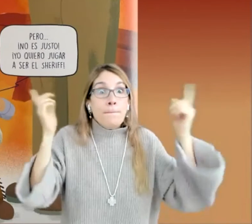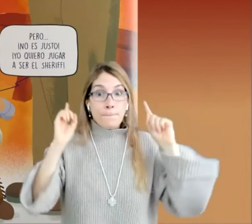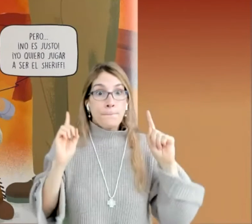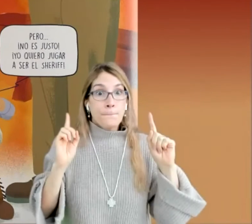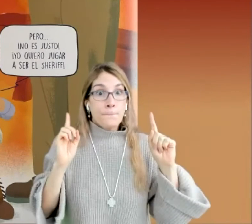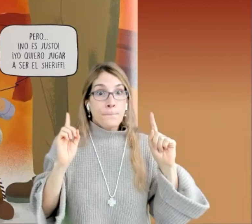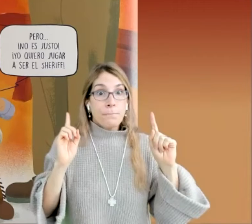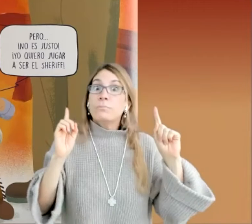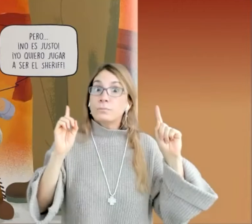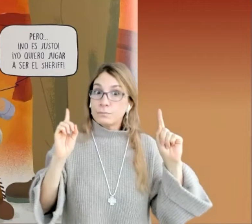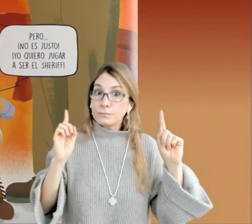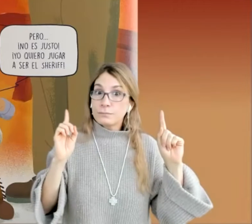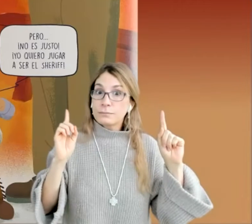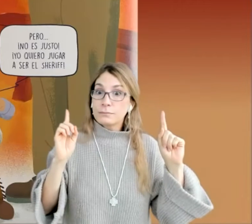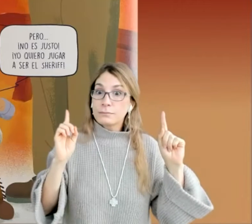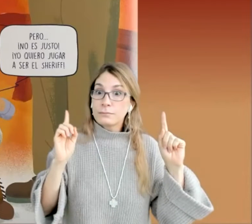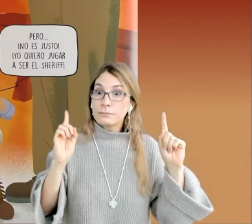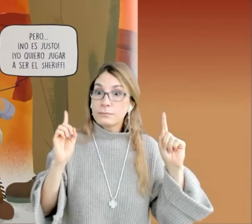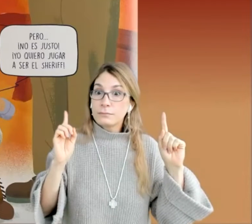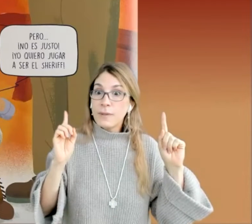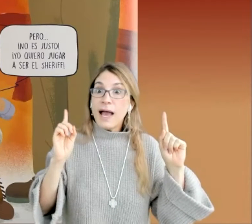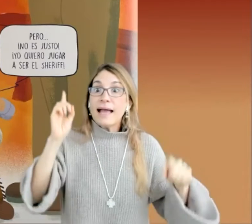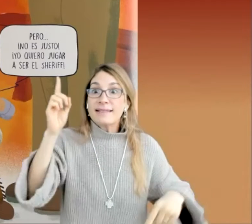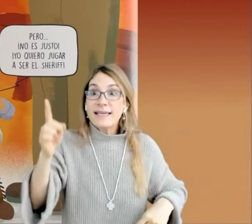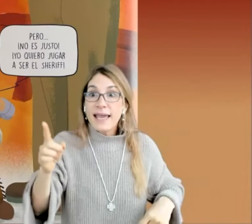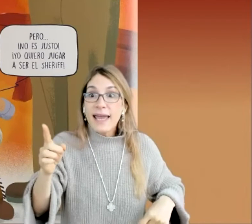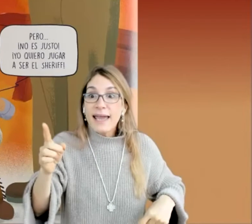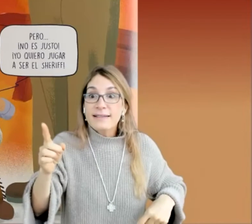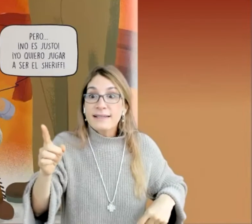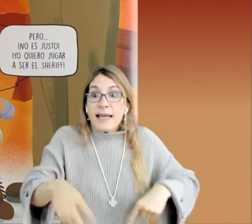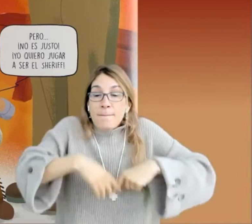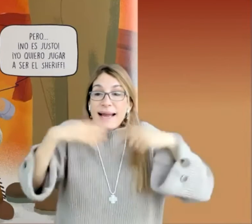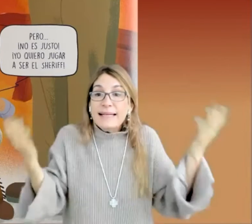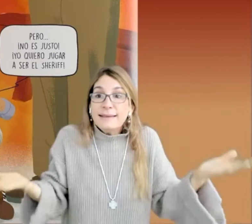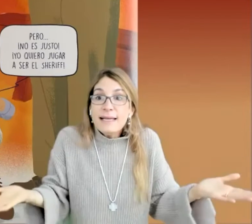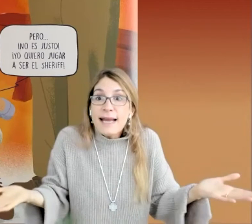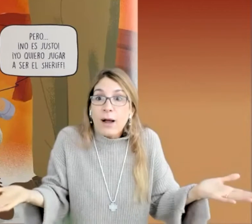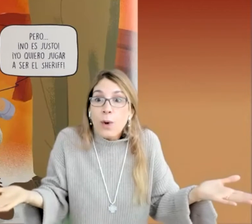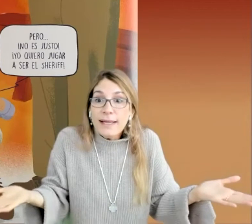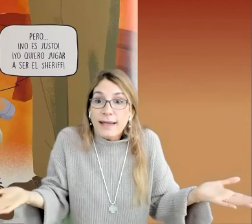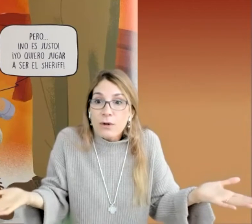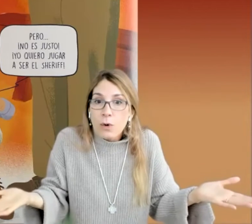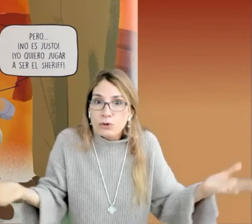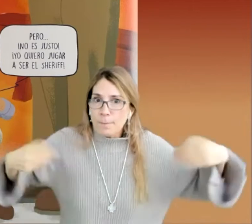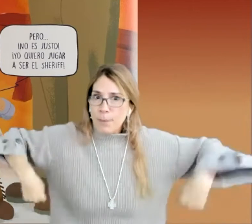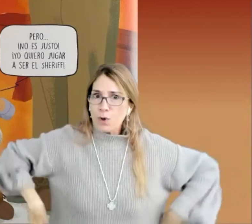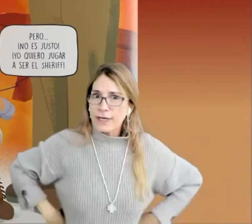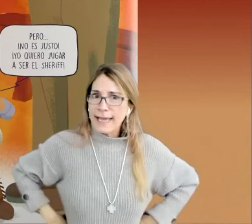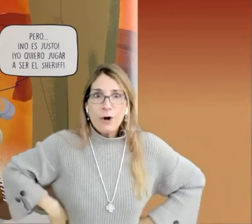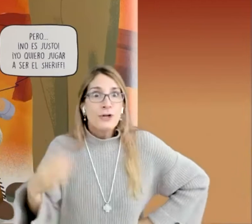pensaban que lo que decían no era un juego. ¡Así es! ¡Valentina, cuéntanos! ¿Por qué los